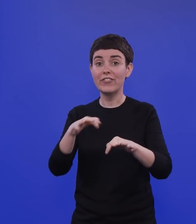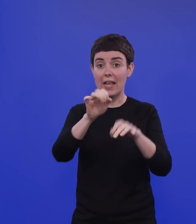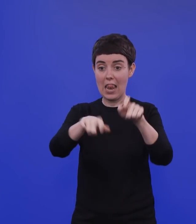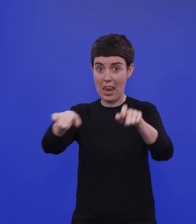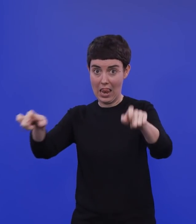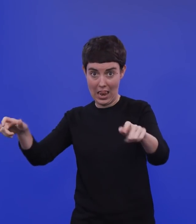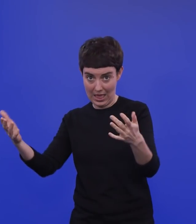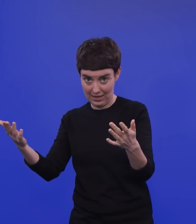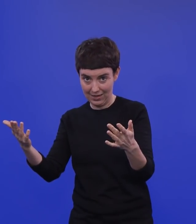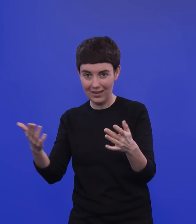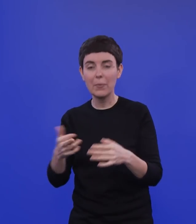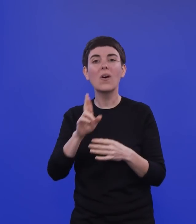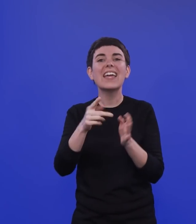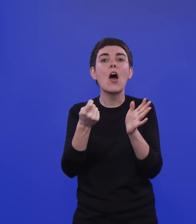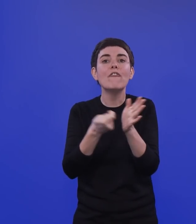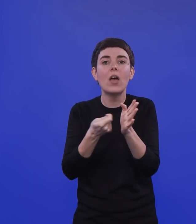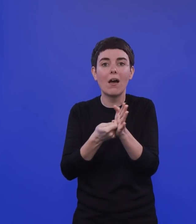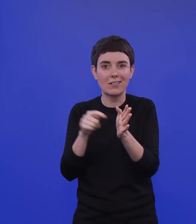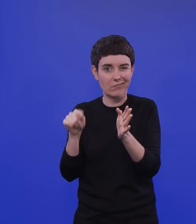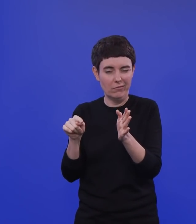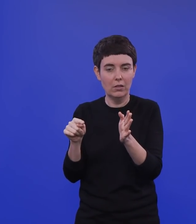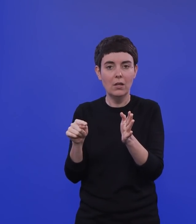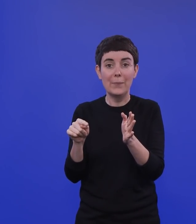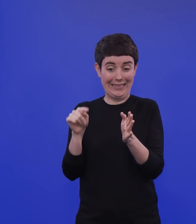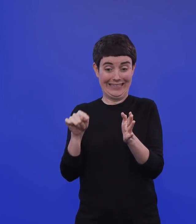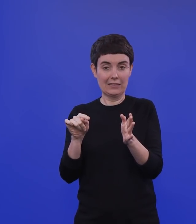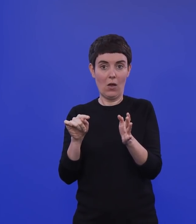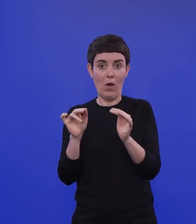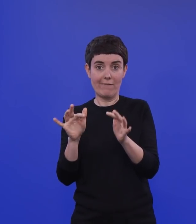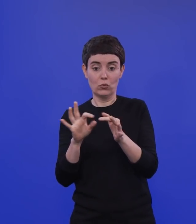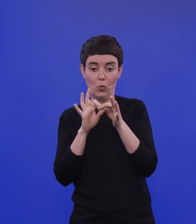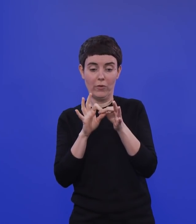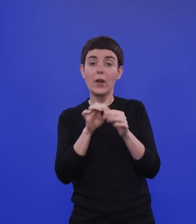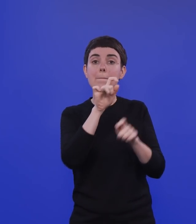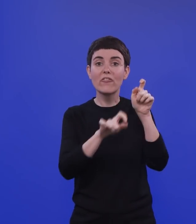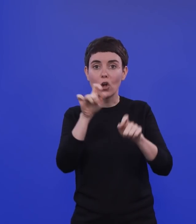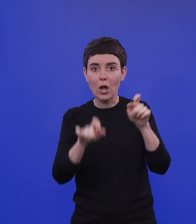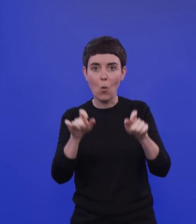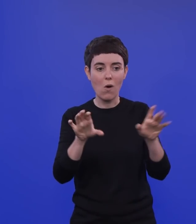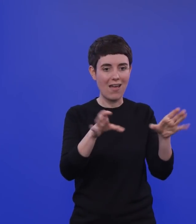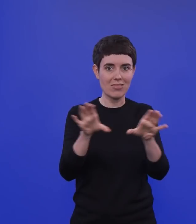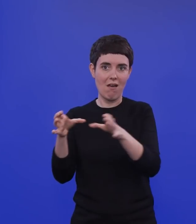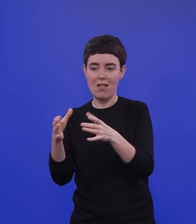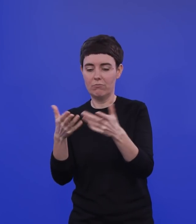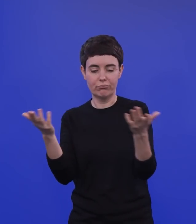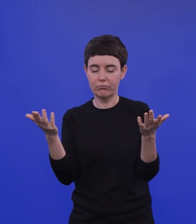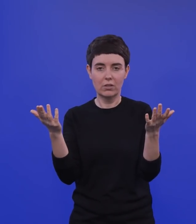beeinflusst, von dem, wie die Bevölkerung zusammengesetzt ist und Ähnliches. Verändert sich denn dieses Konzept, dieser